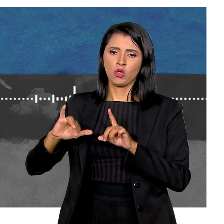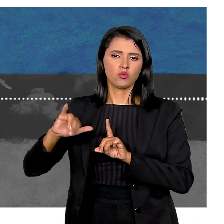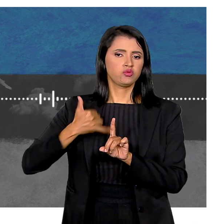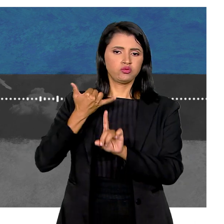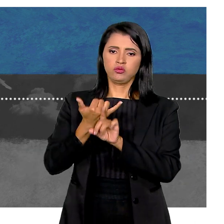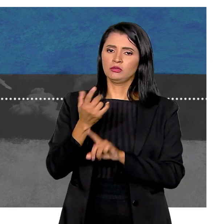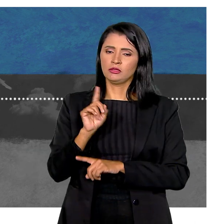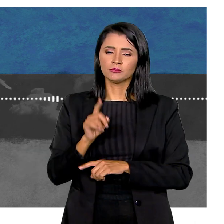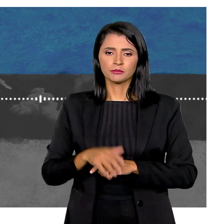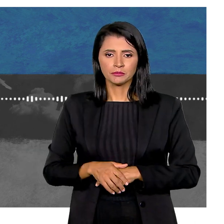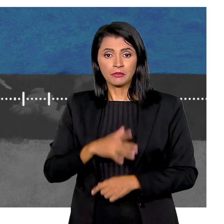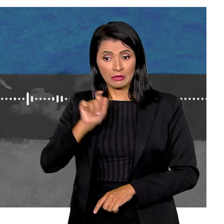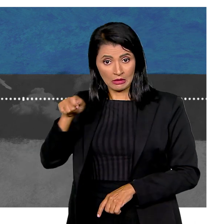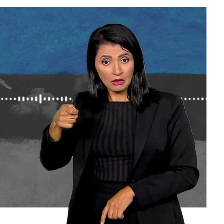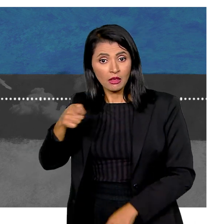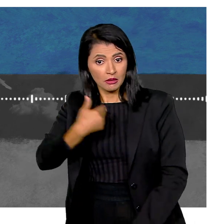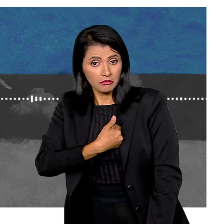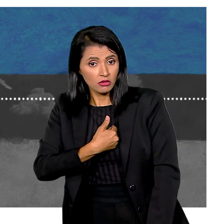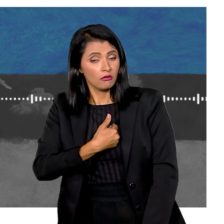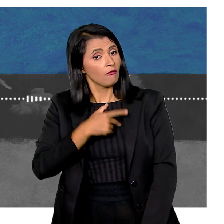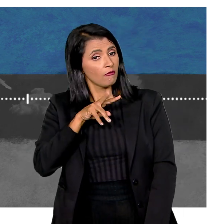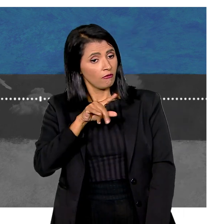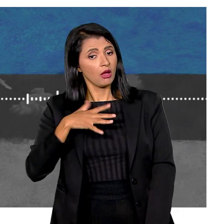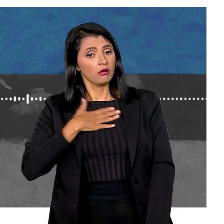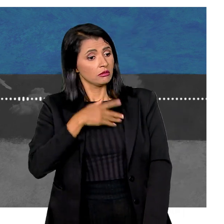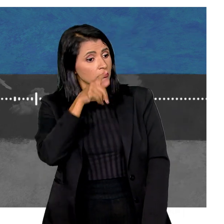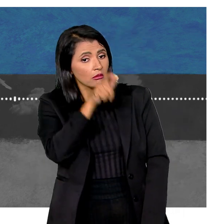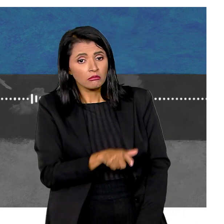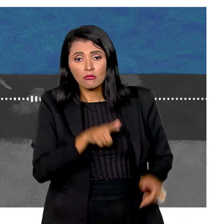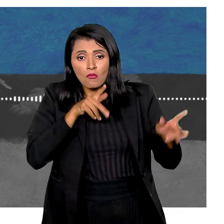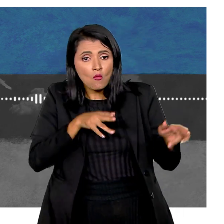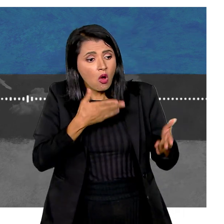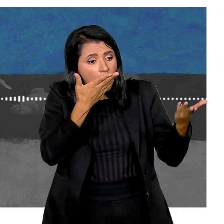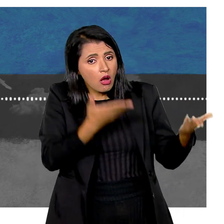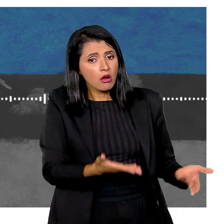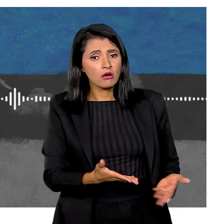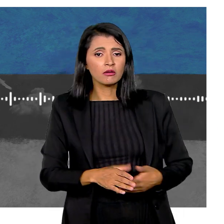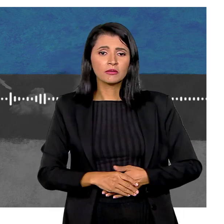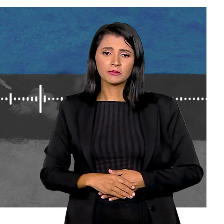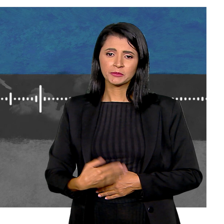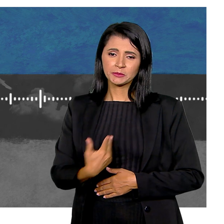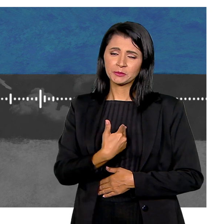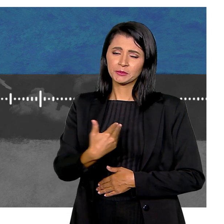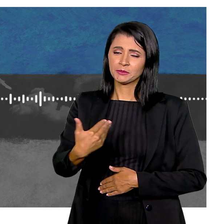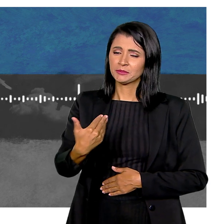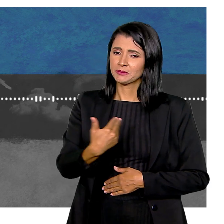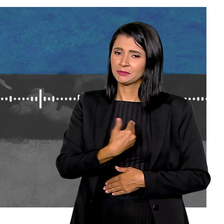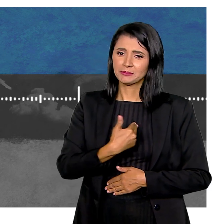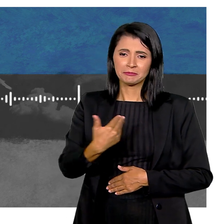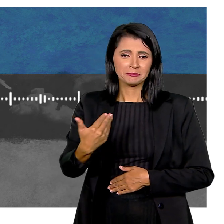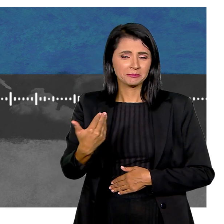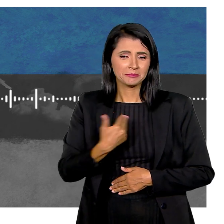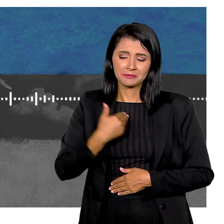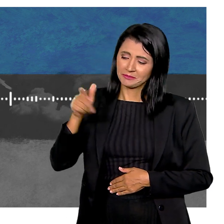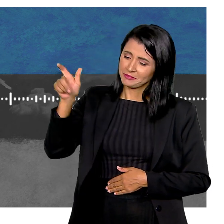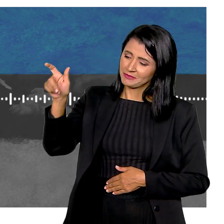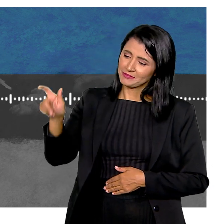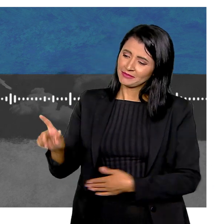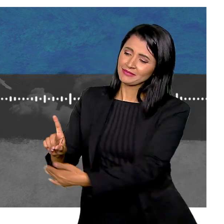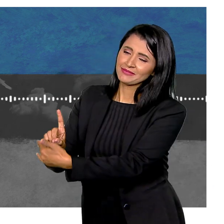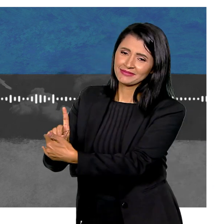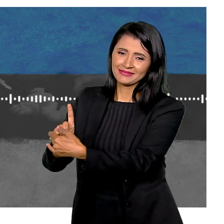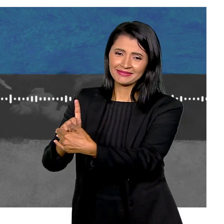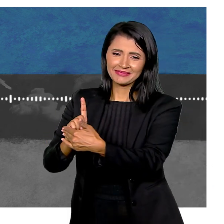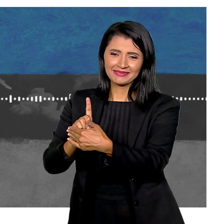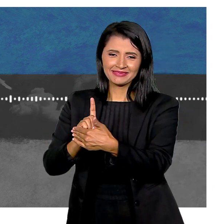pelo que eu passei Quem for amigo vai gostar de você do jeito que você é Amigo é coisa